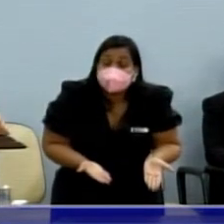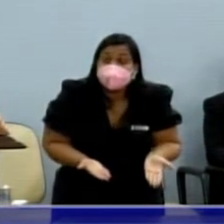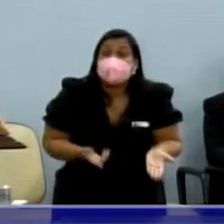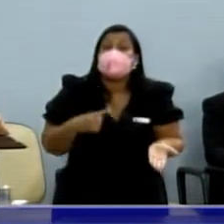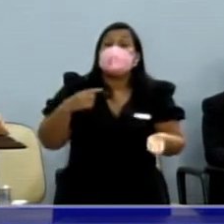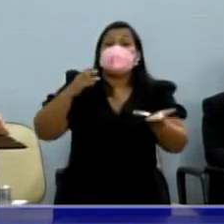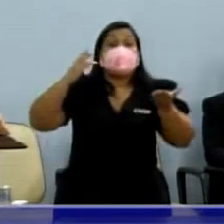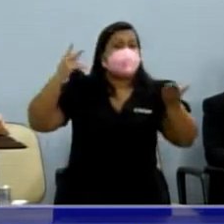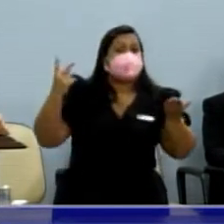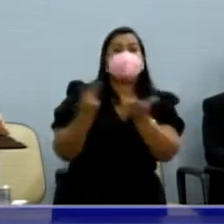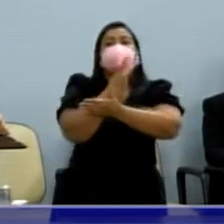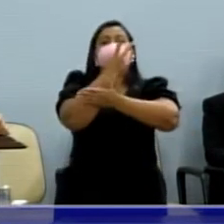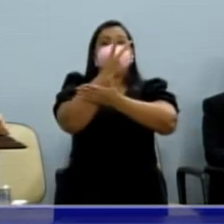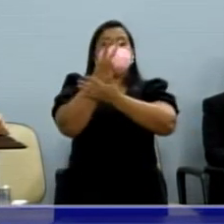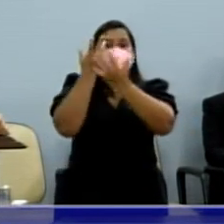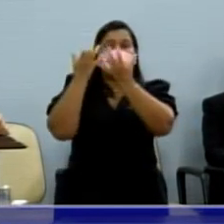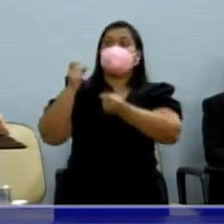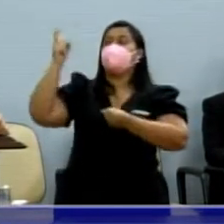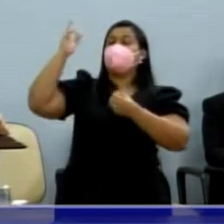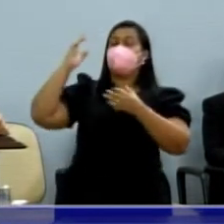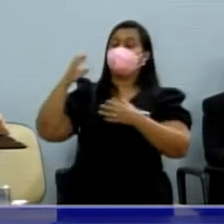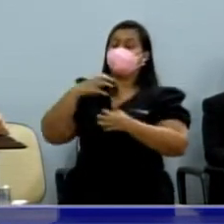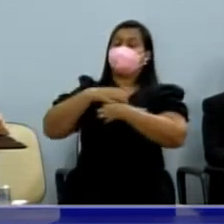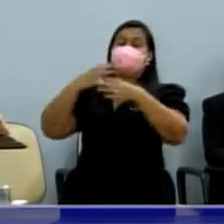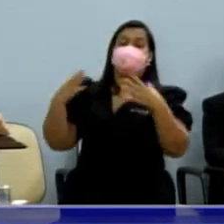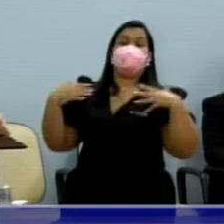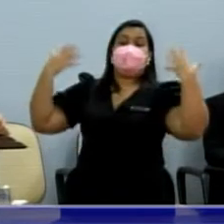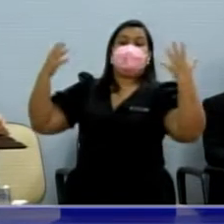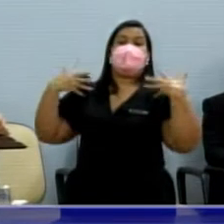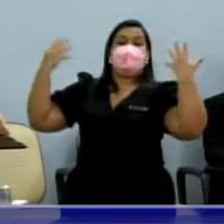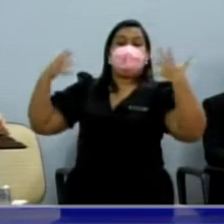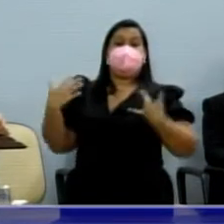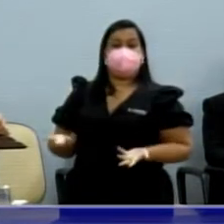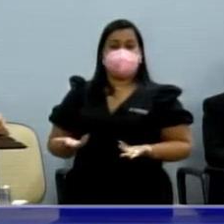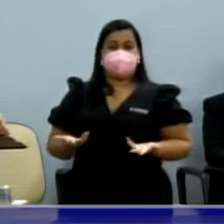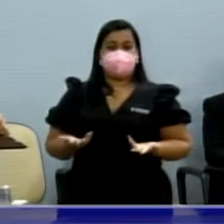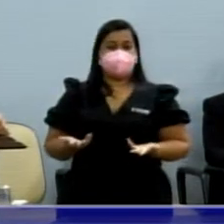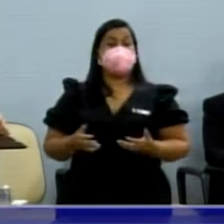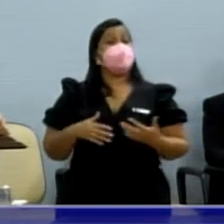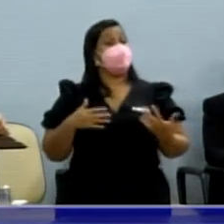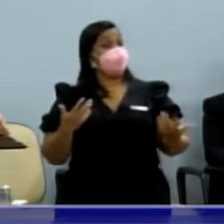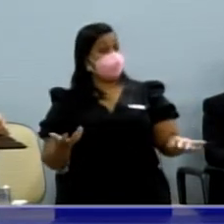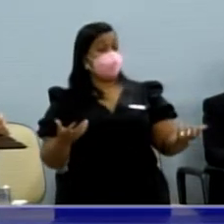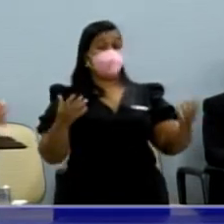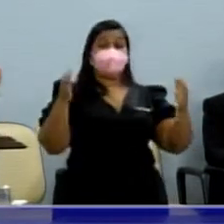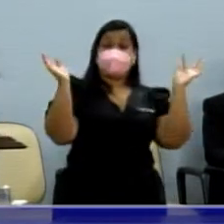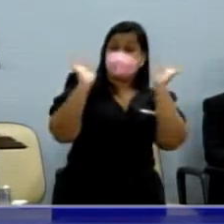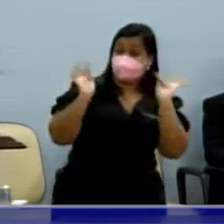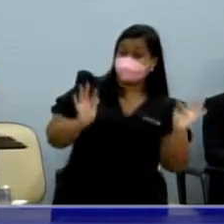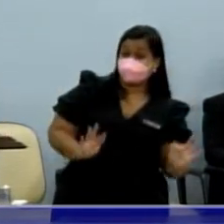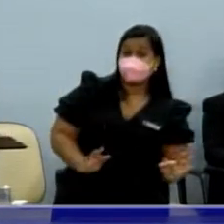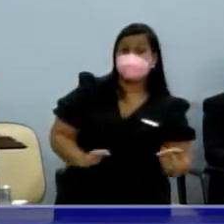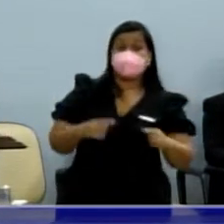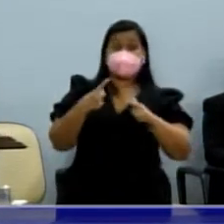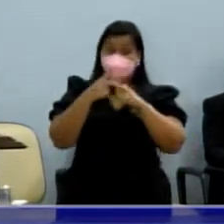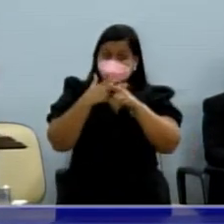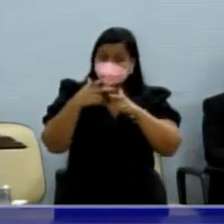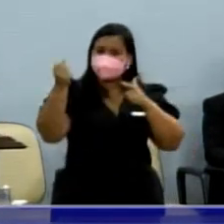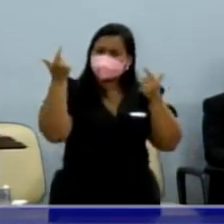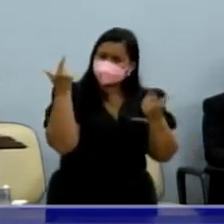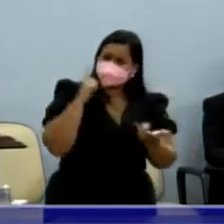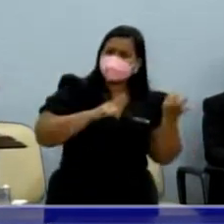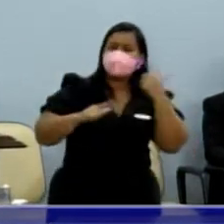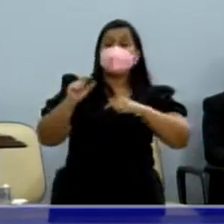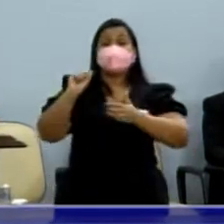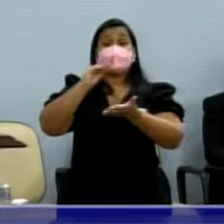atendidos. Peixão, para nós é uma alegria. Quando a gente comemora a vitória que